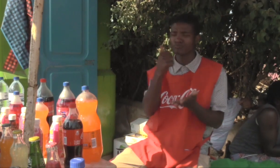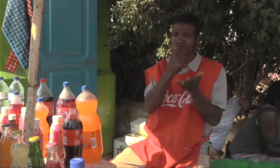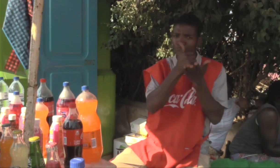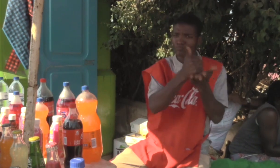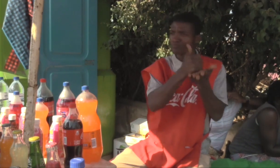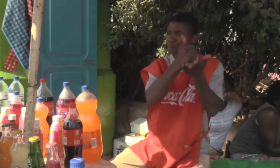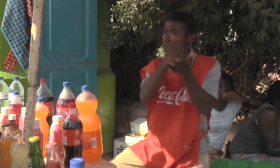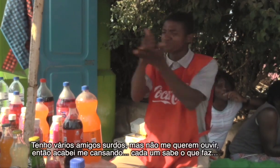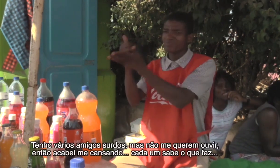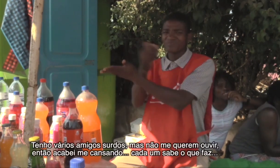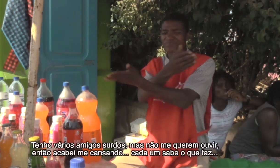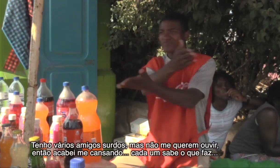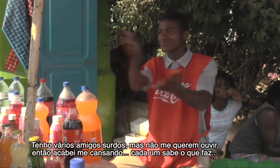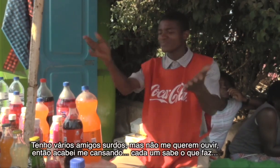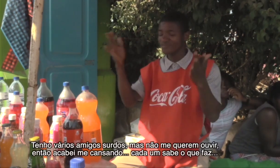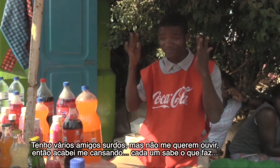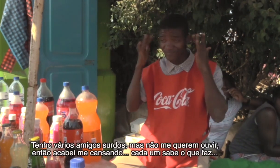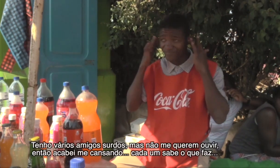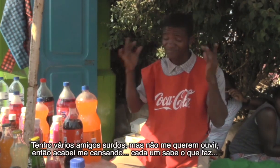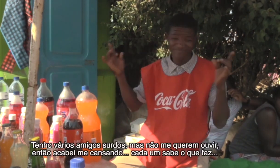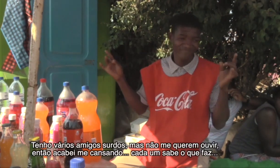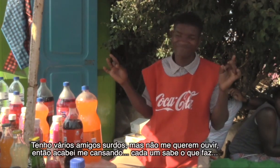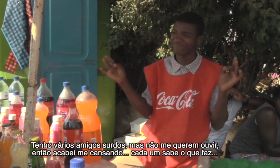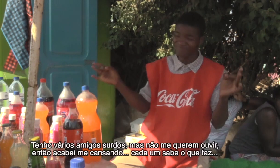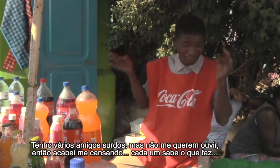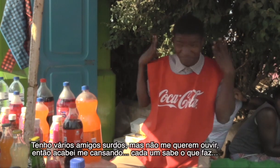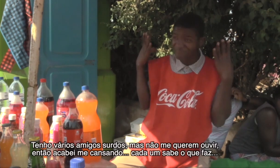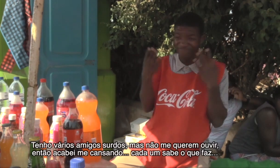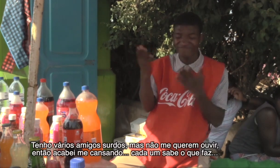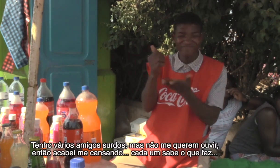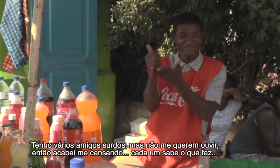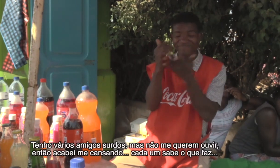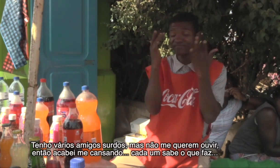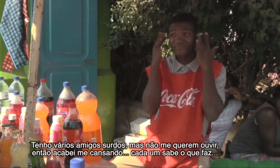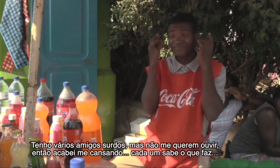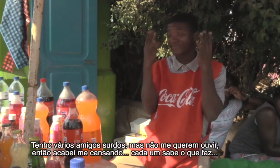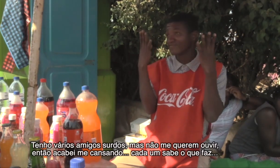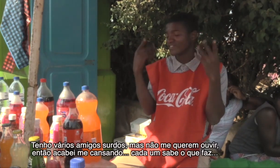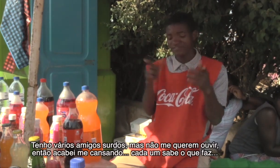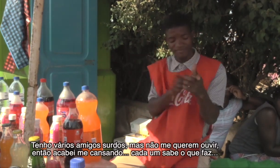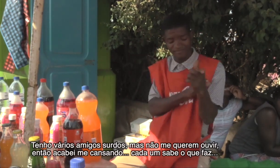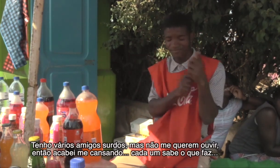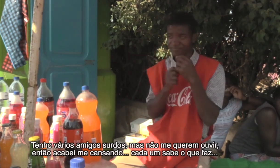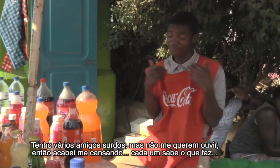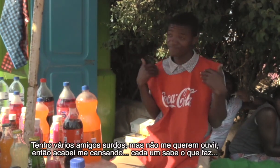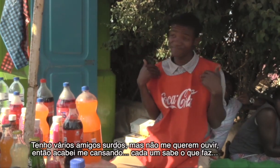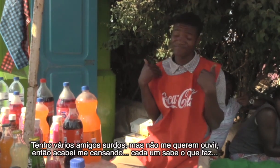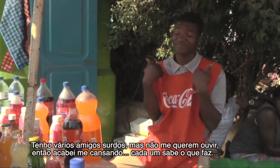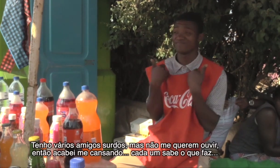E eu tenho apoiado vários amigos surdos, mas, em algum momento, essas pessoas não querem me ouvir. Eu acabei